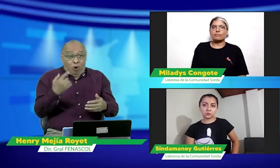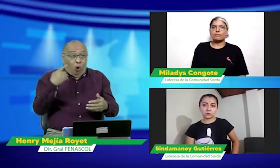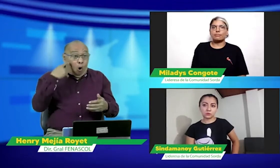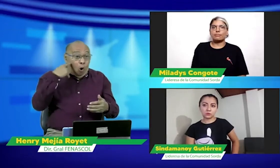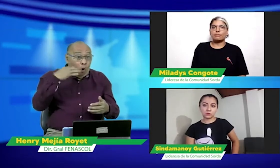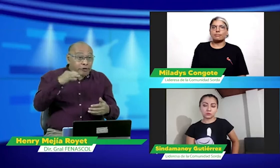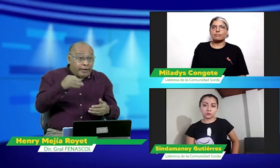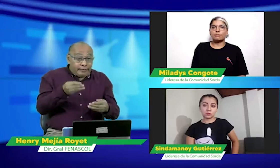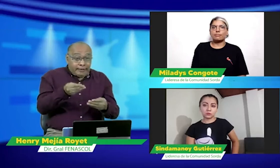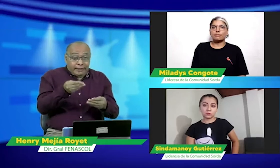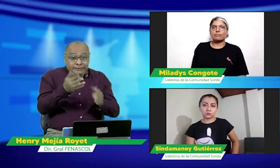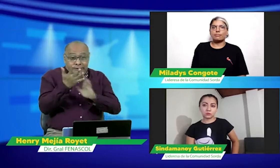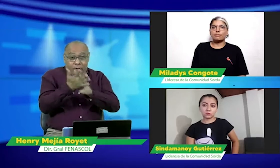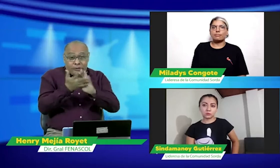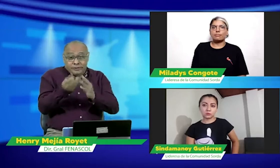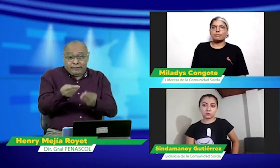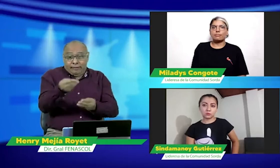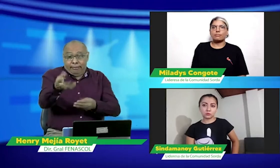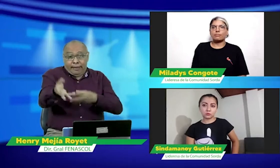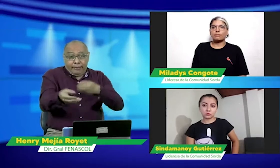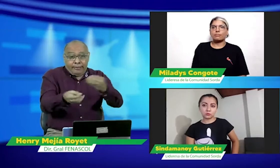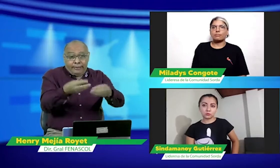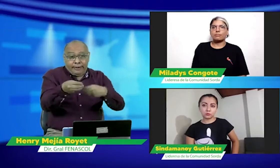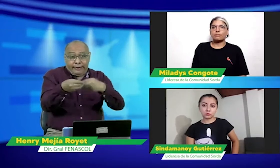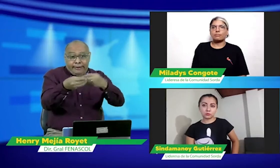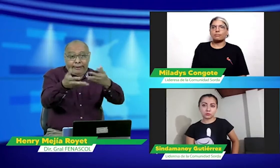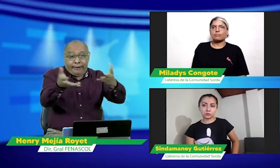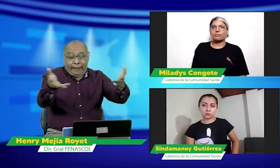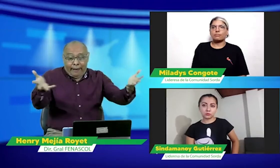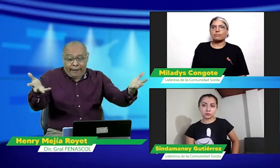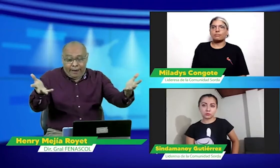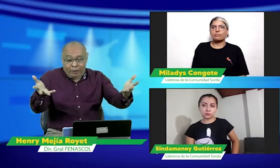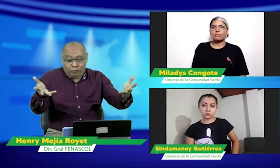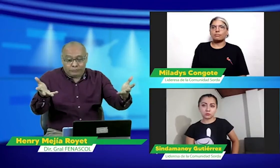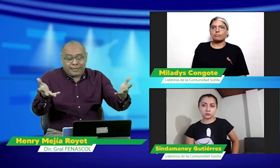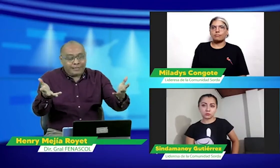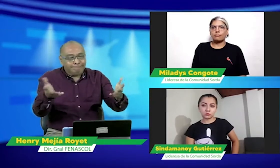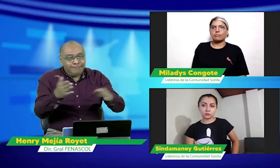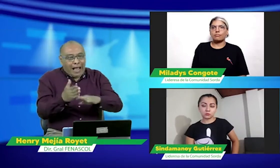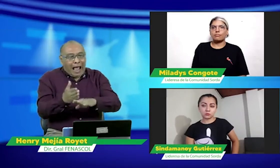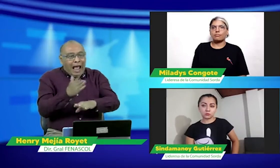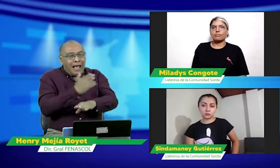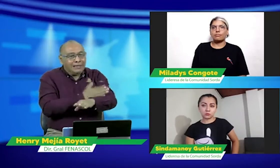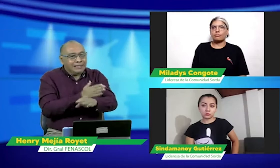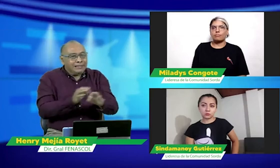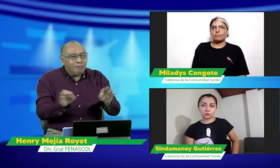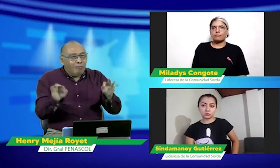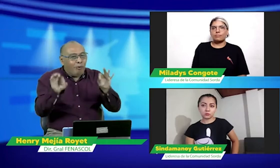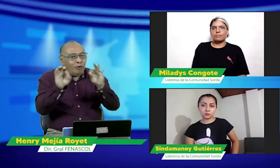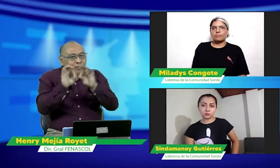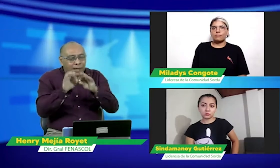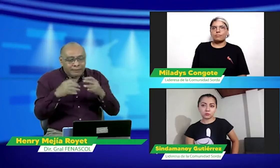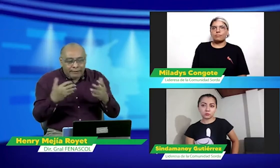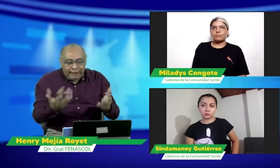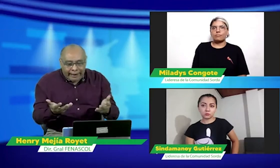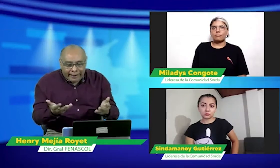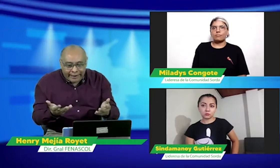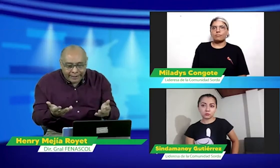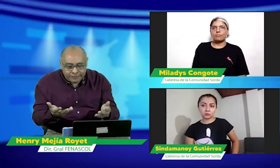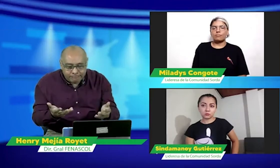deja allí en los comentarios y dice que se regala ese patrimonio pero antes que